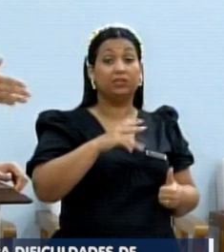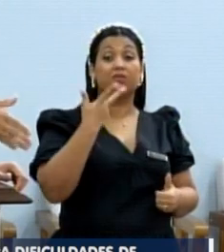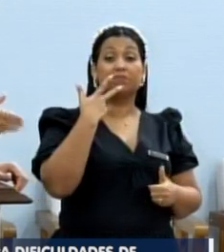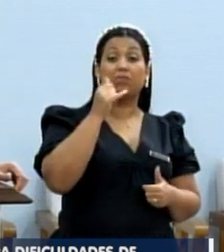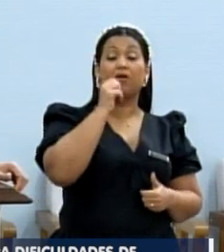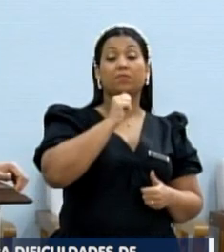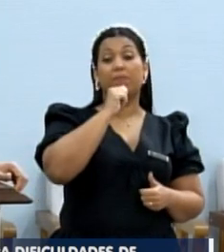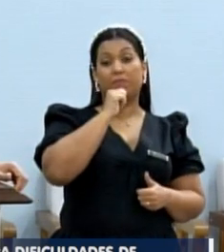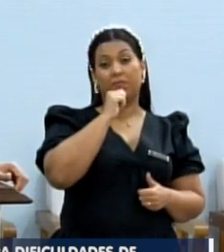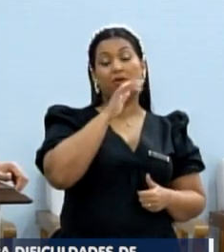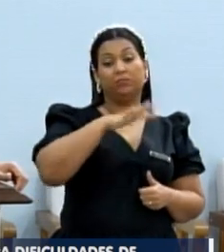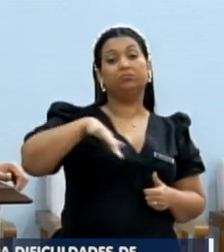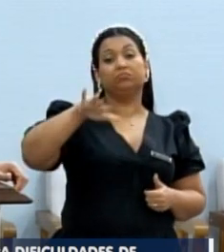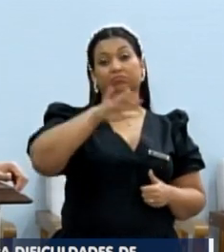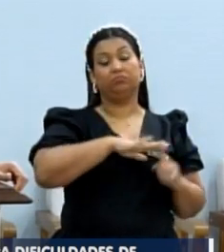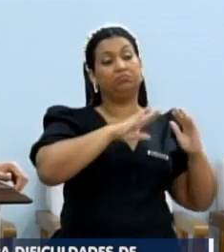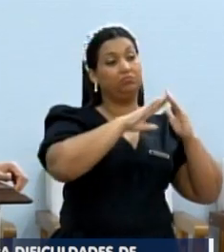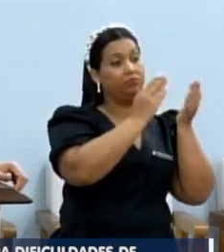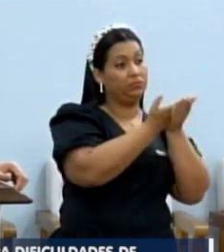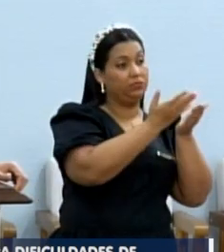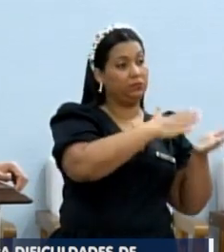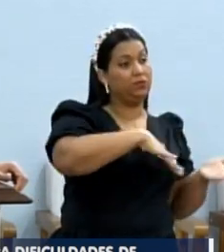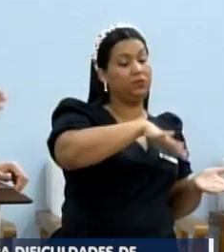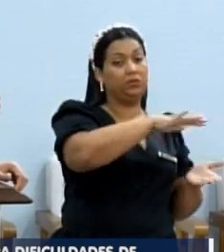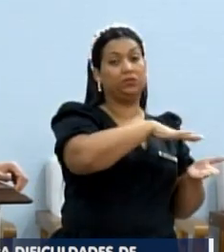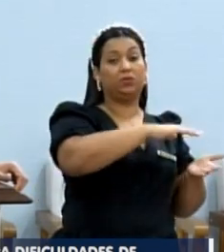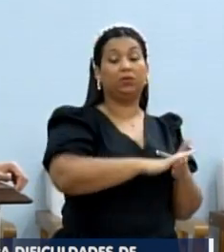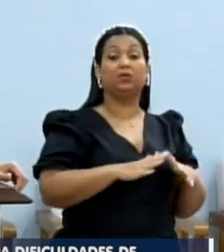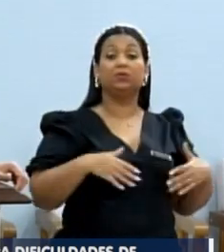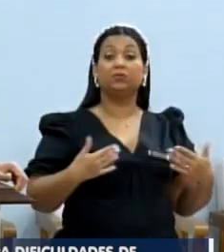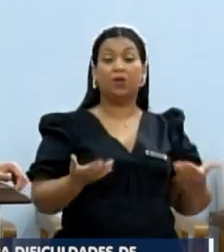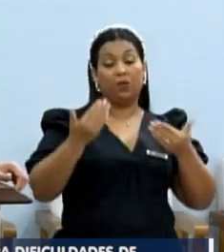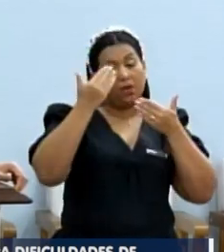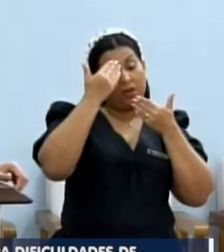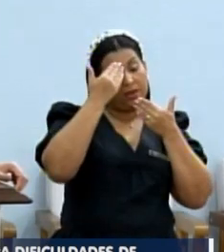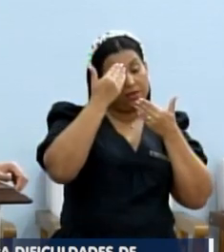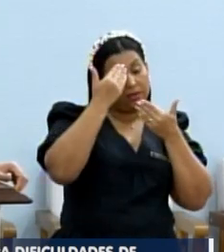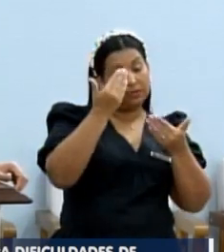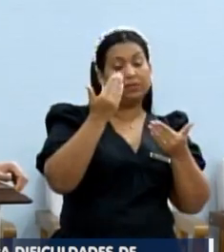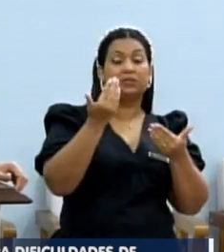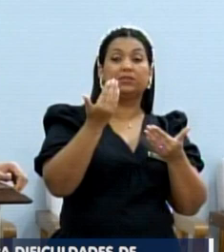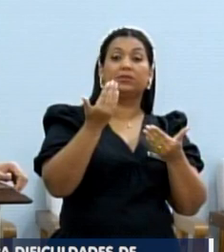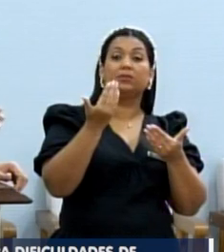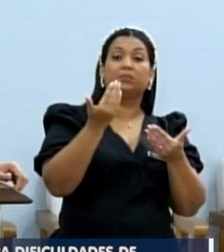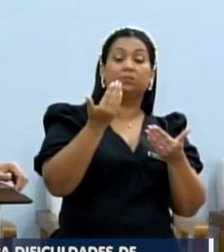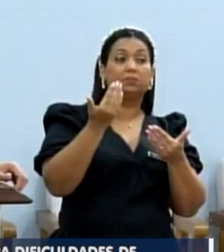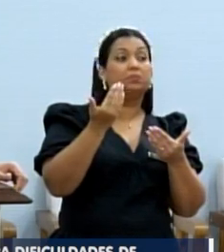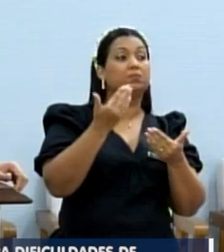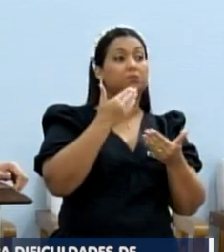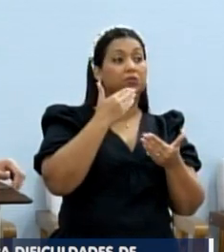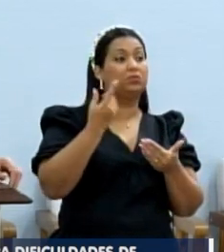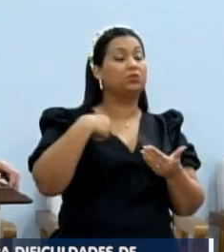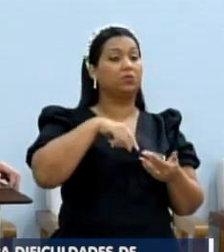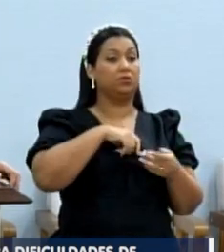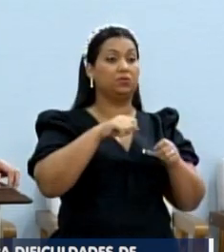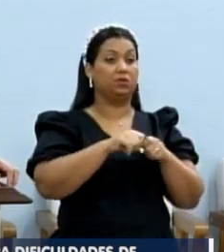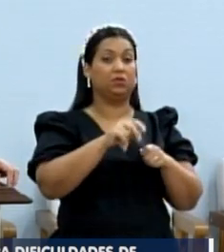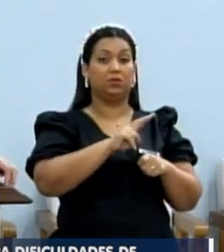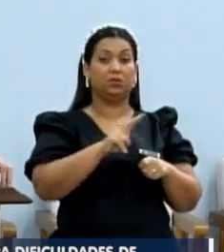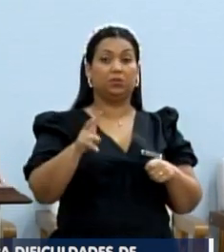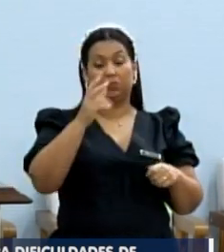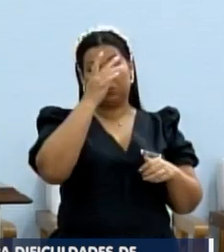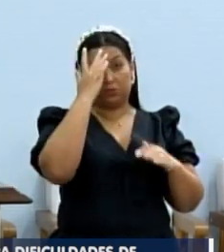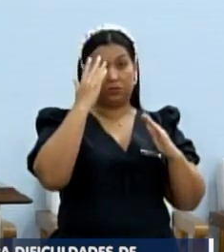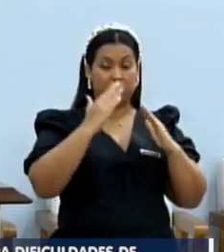mães, que estão matriculados ali naquela escola Azizo. Então, agradecer aí mais um pedido que nós fizemos em nome dos moradores.